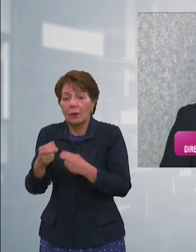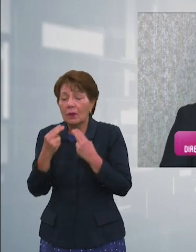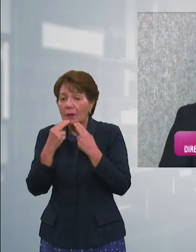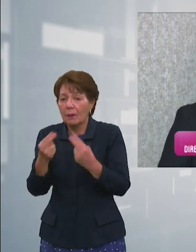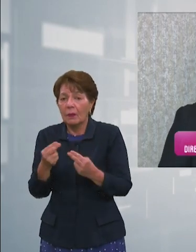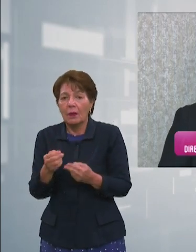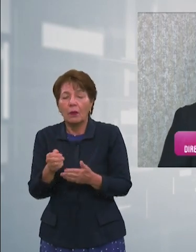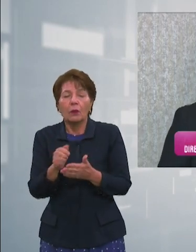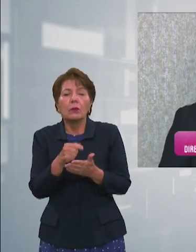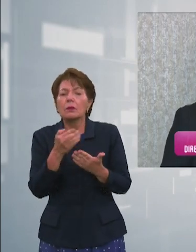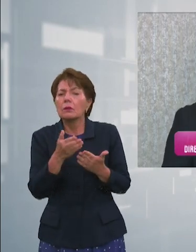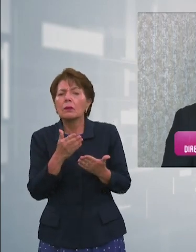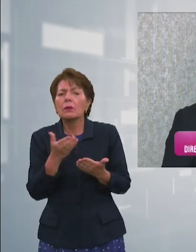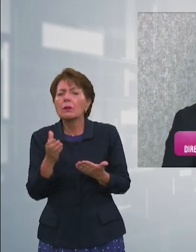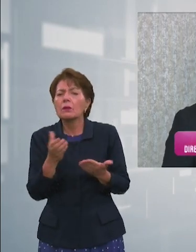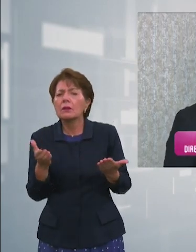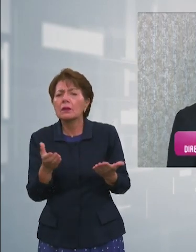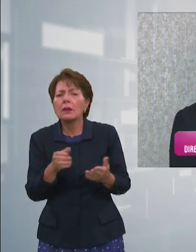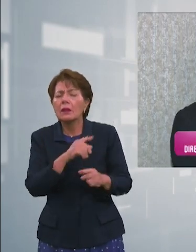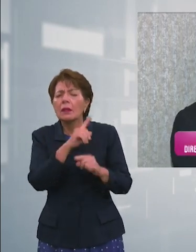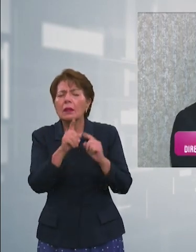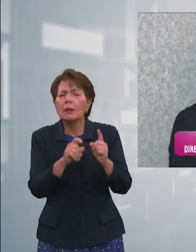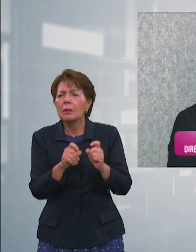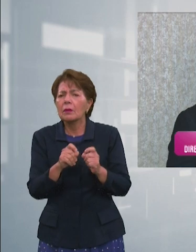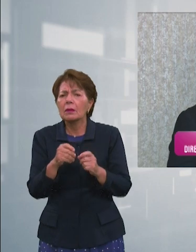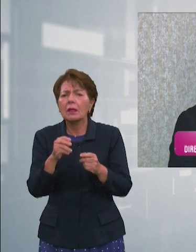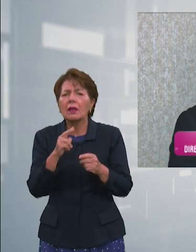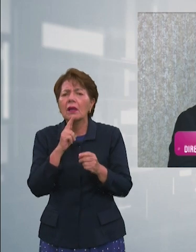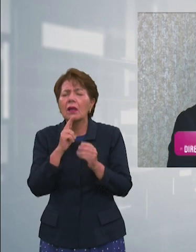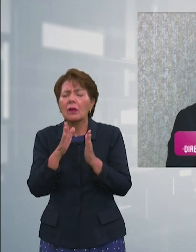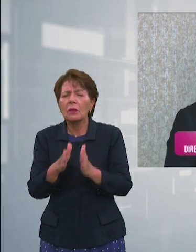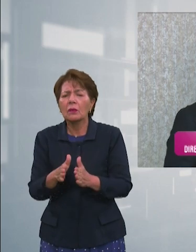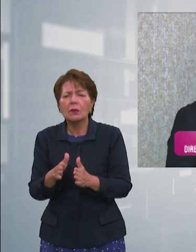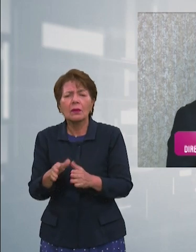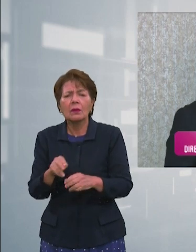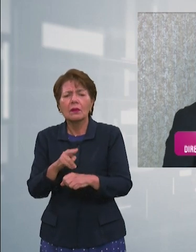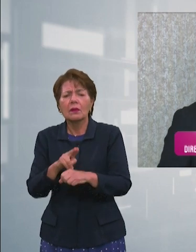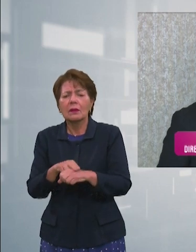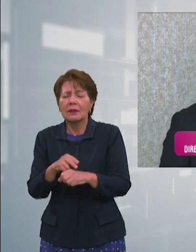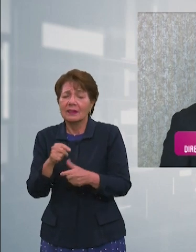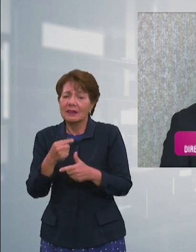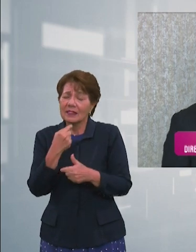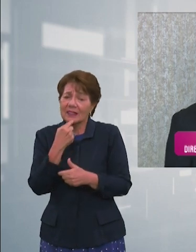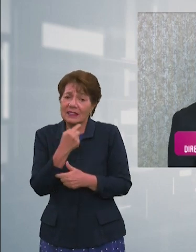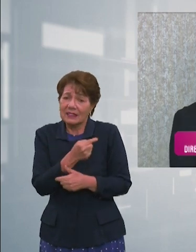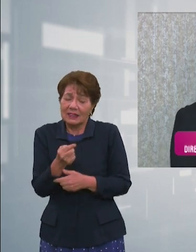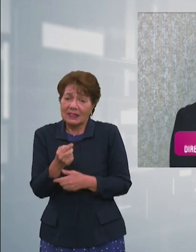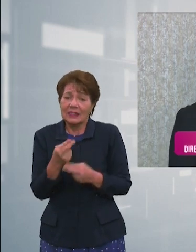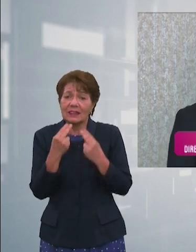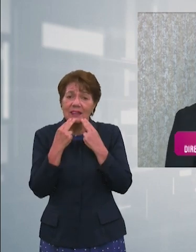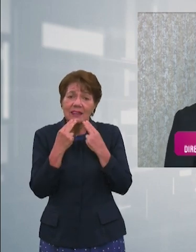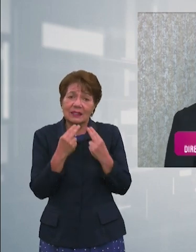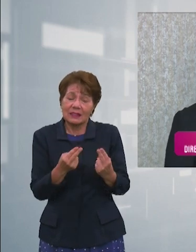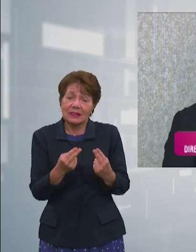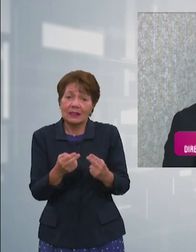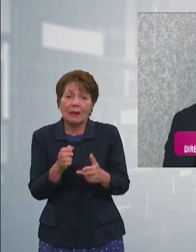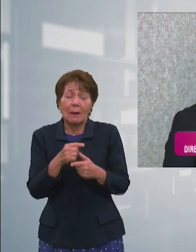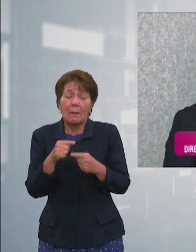ciudadano cómo percibe la justicia y ve este tipo de ejemplos de personas que al final son inocentes, pero que estuvieron pagando una condena